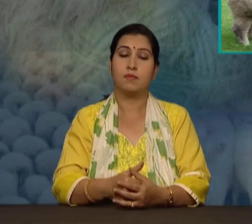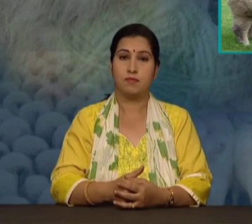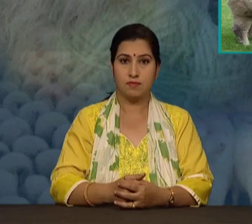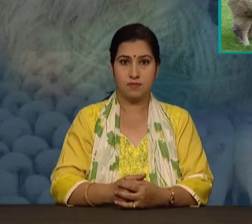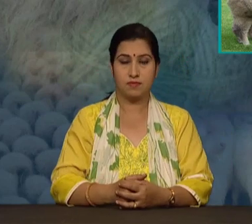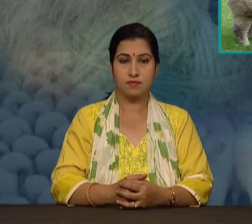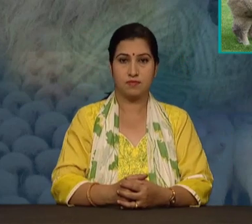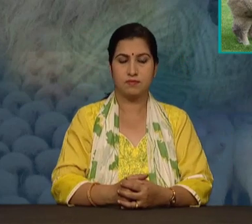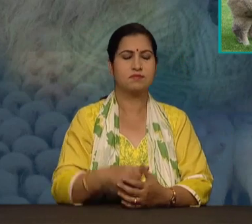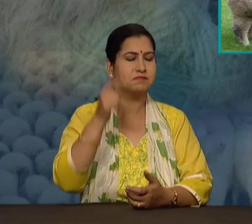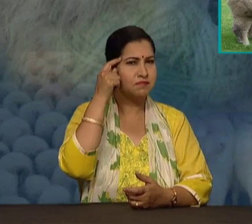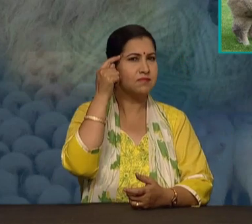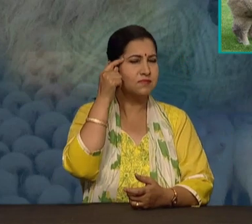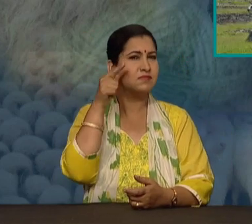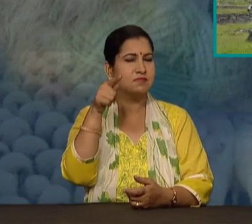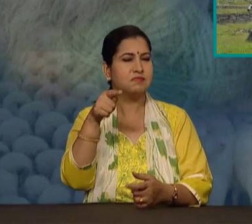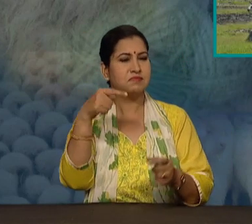लगता है आपने इन्हें नहीं देखा